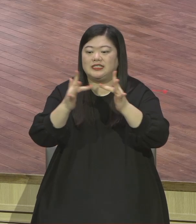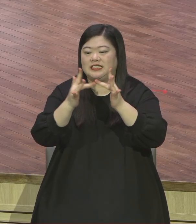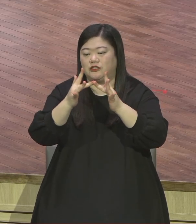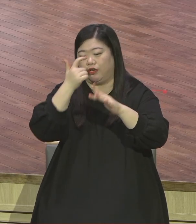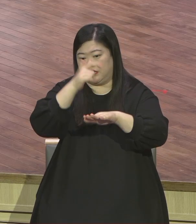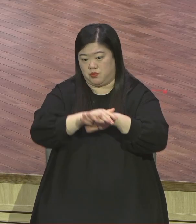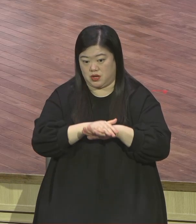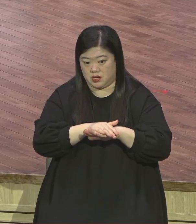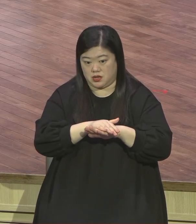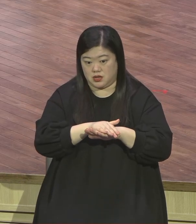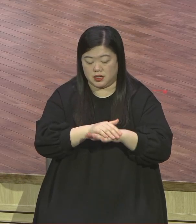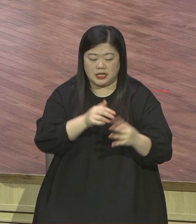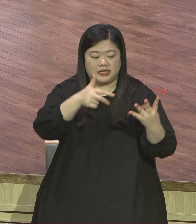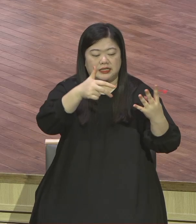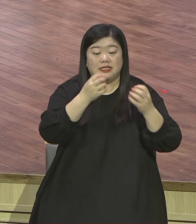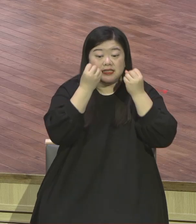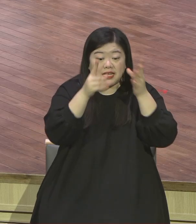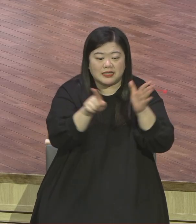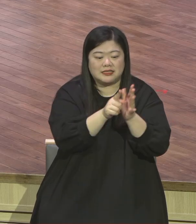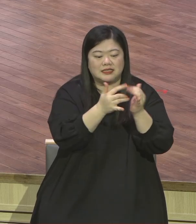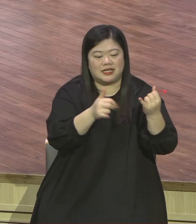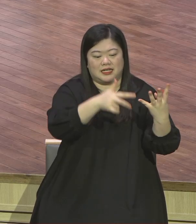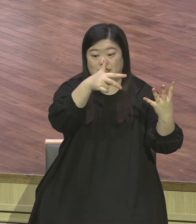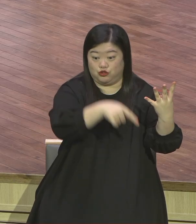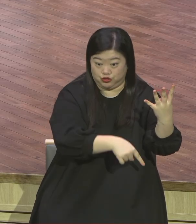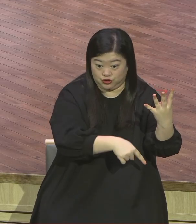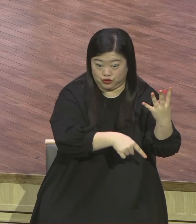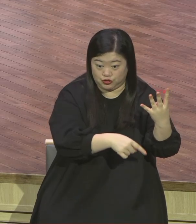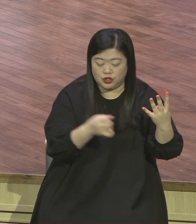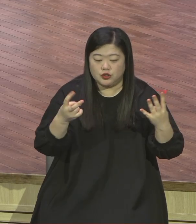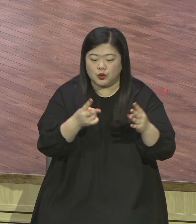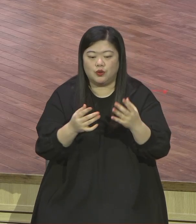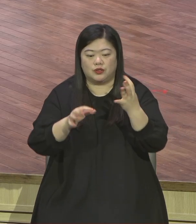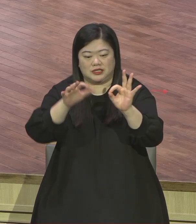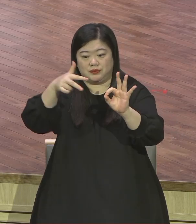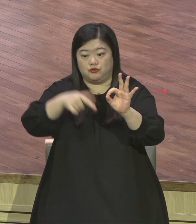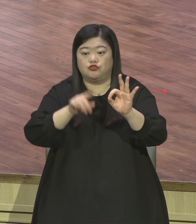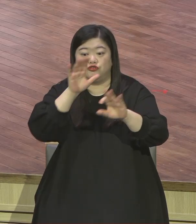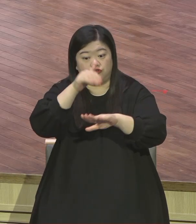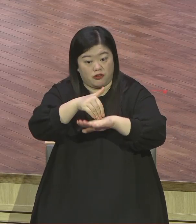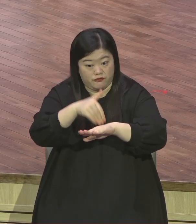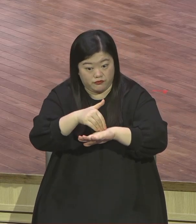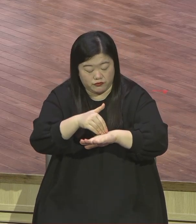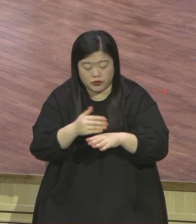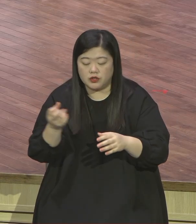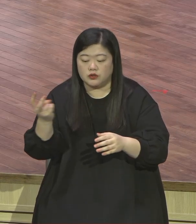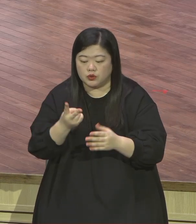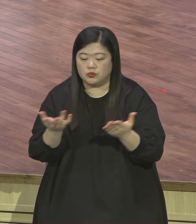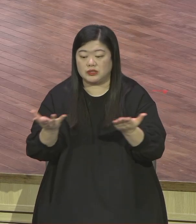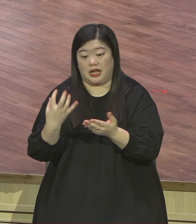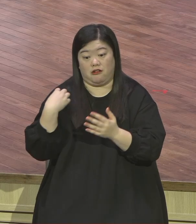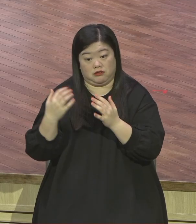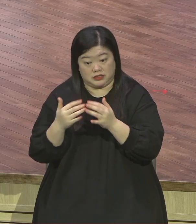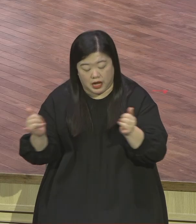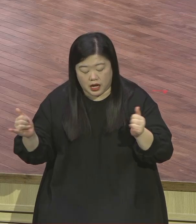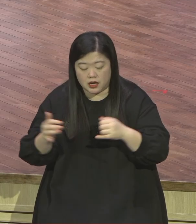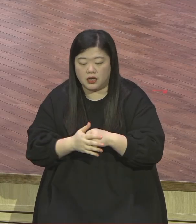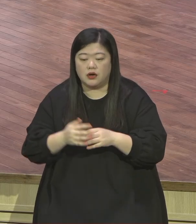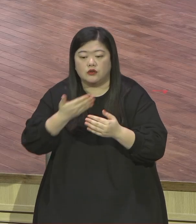10주짜리 사역자 훈련 조장 훈련 중직자 대학원 알류 중직자 각종 집회